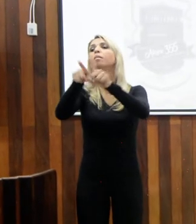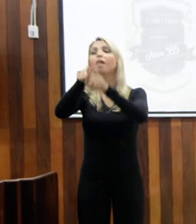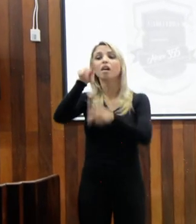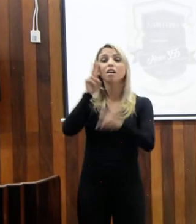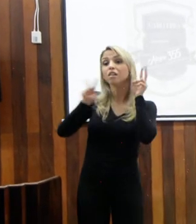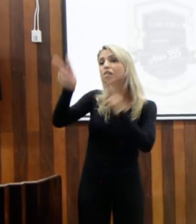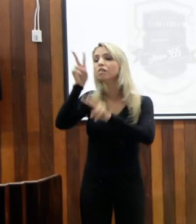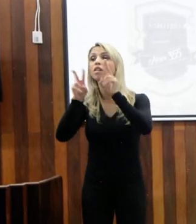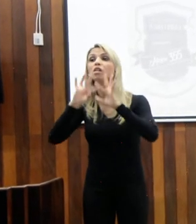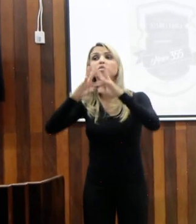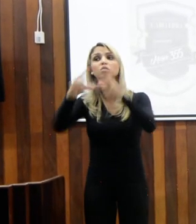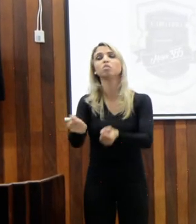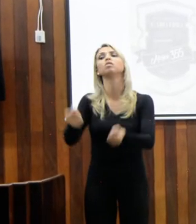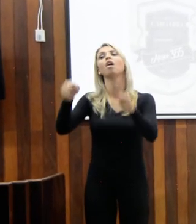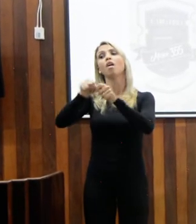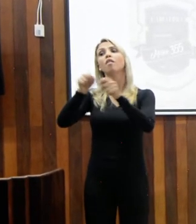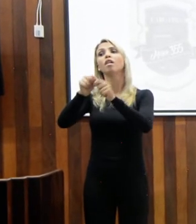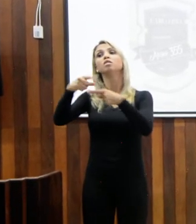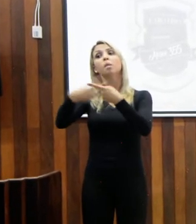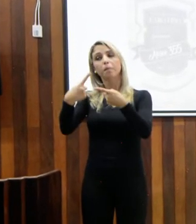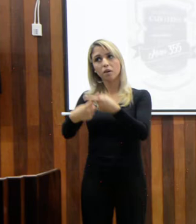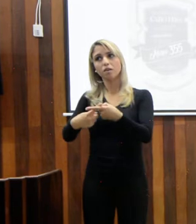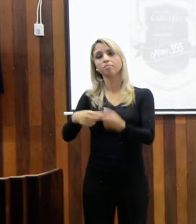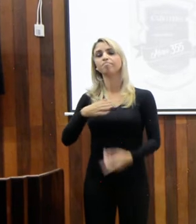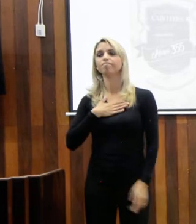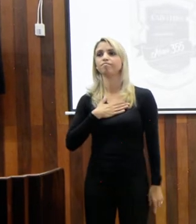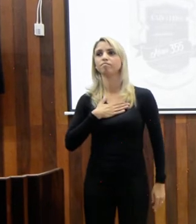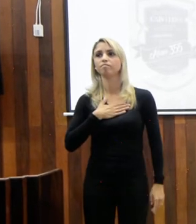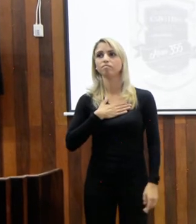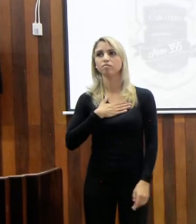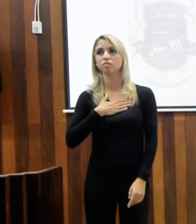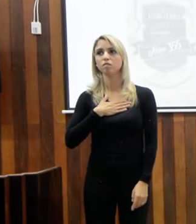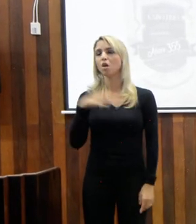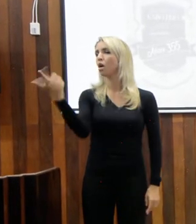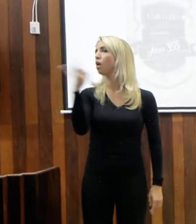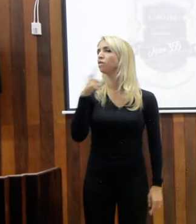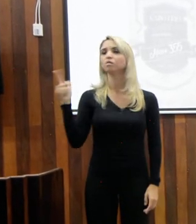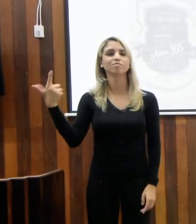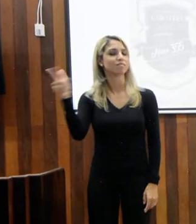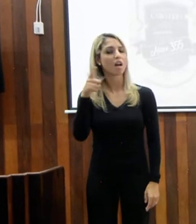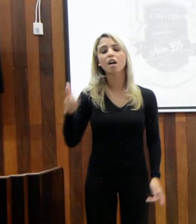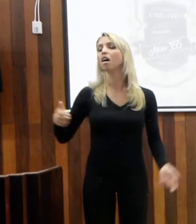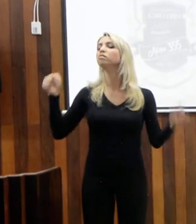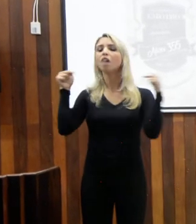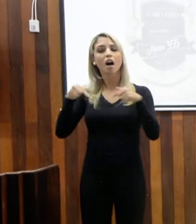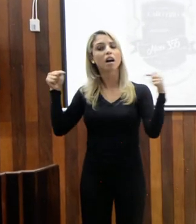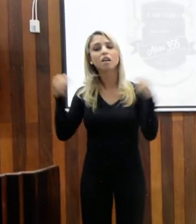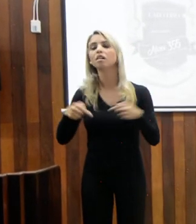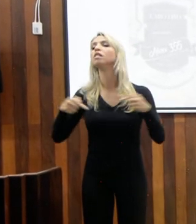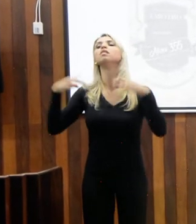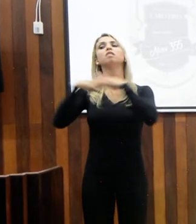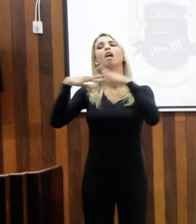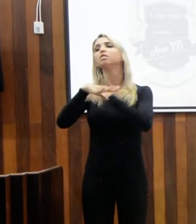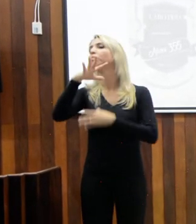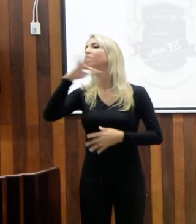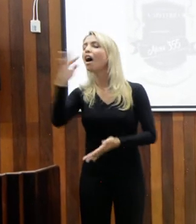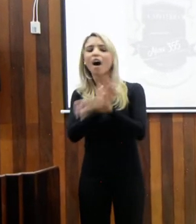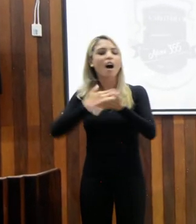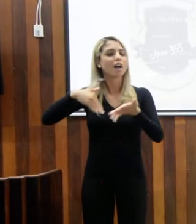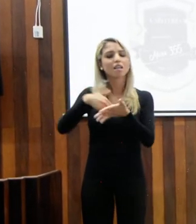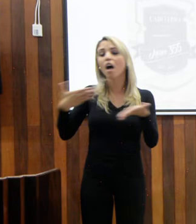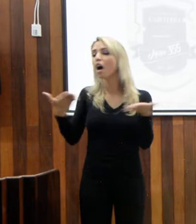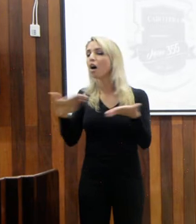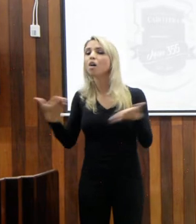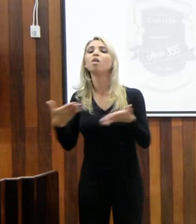falar, presidente, que, para mim, não teve nesta cidade, até hoje, um político